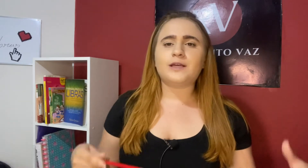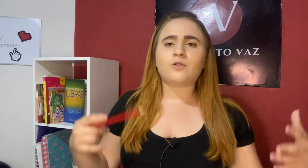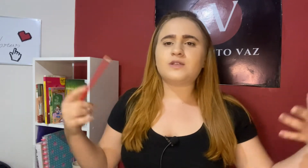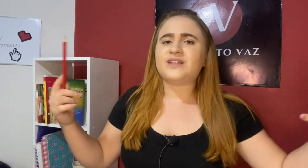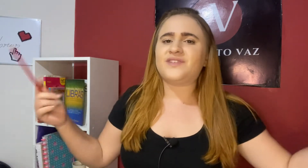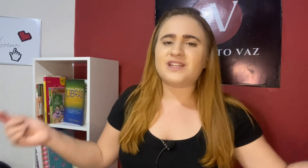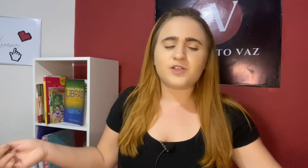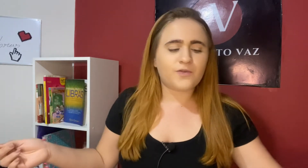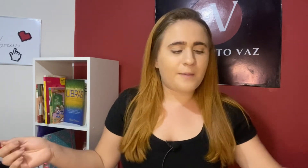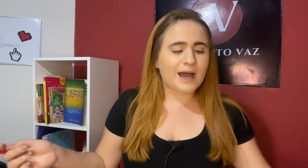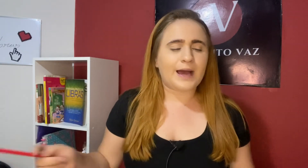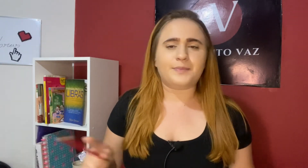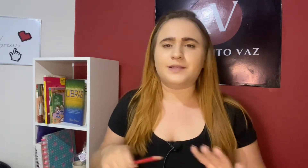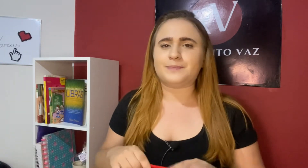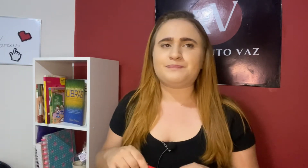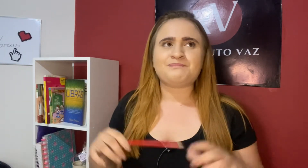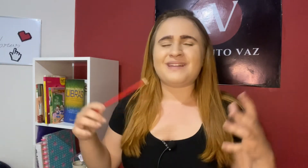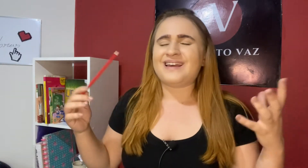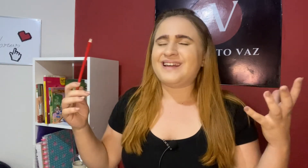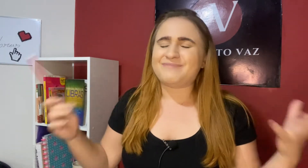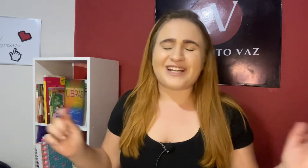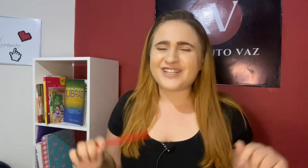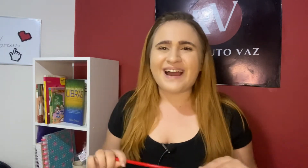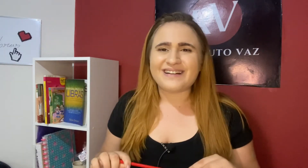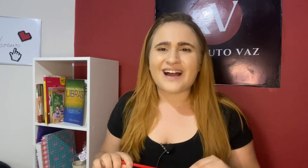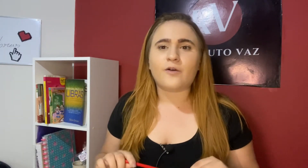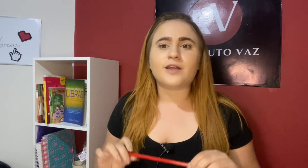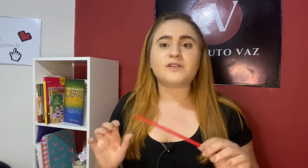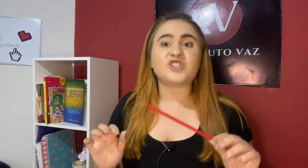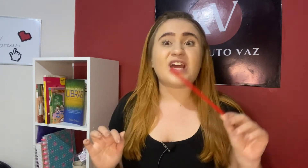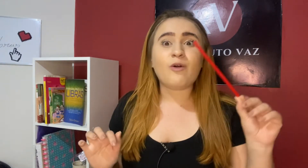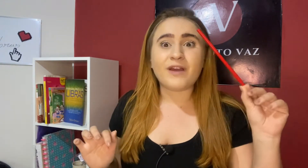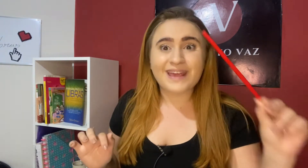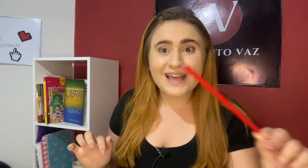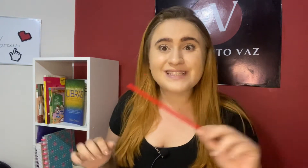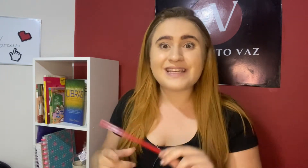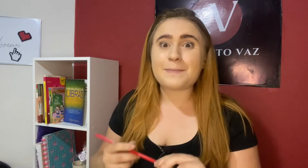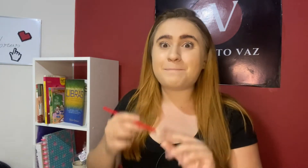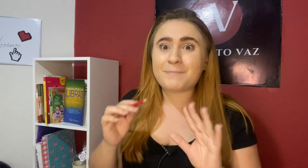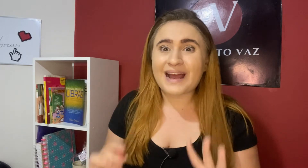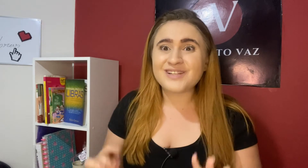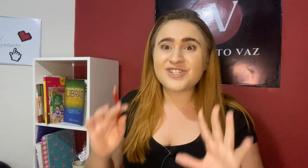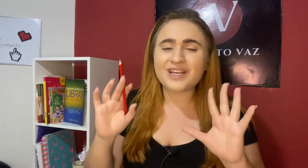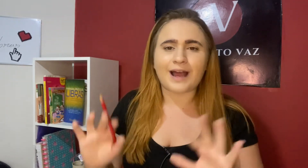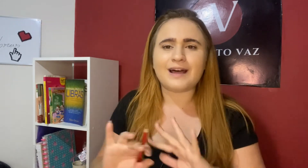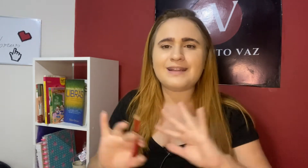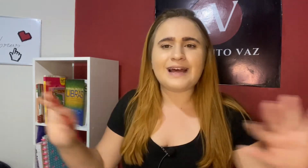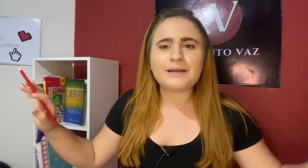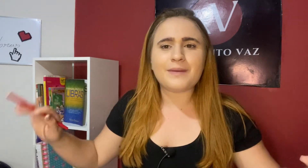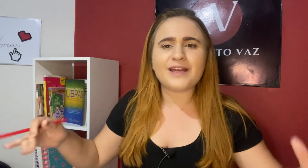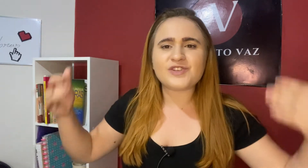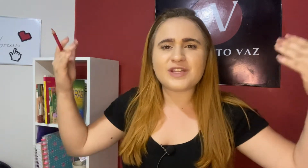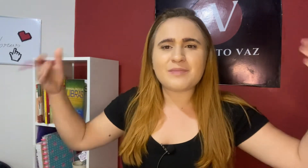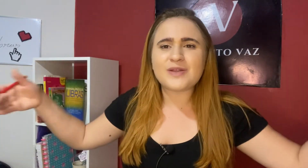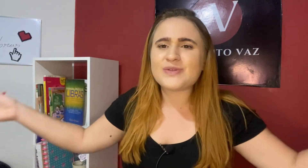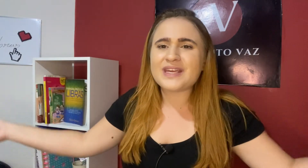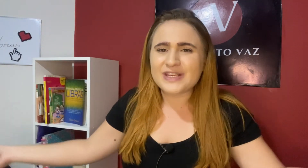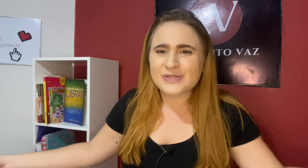conseguir fazer isso de forma rápida? Praticar. Agora que você já conhece, tem que praticar. Nada mais, nada menos do que isso.